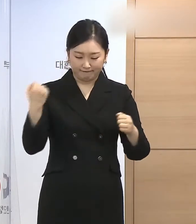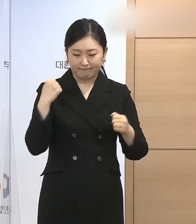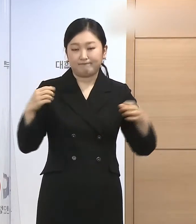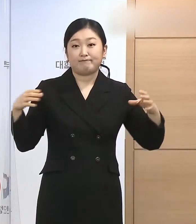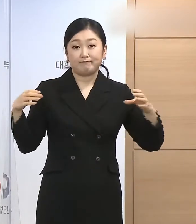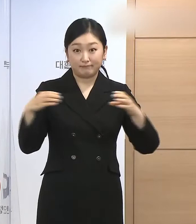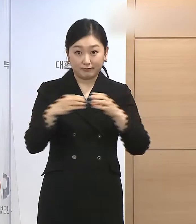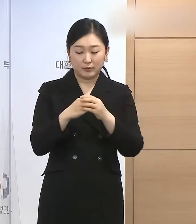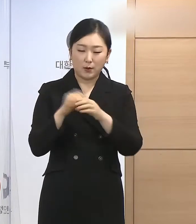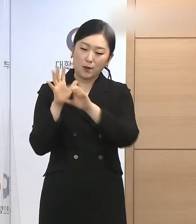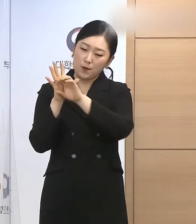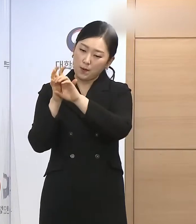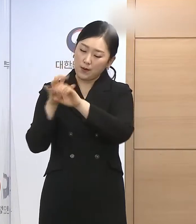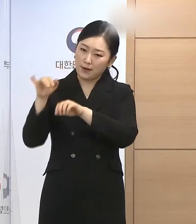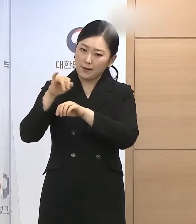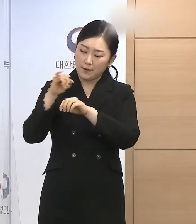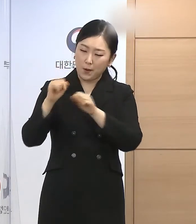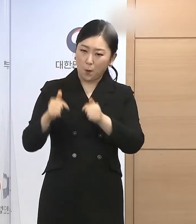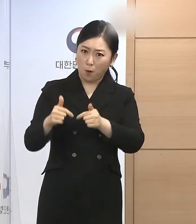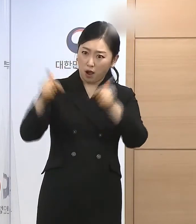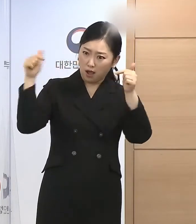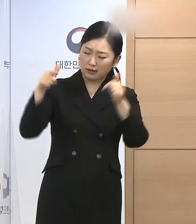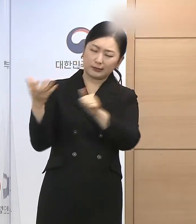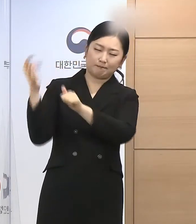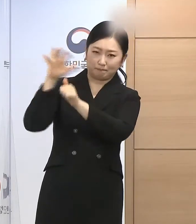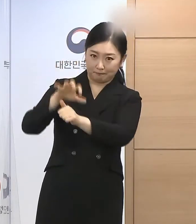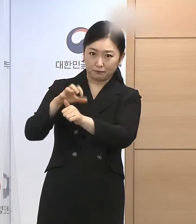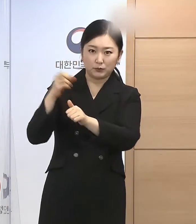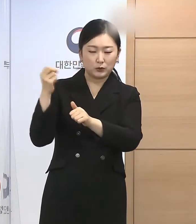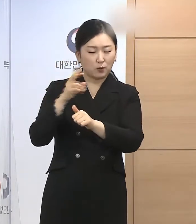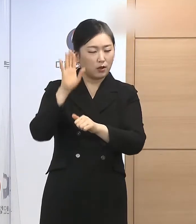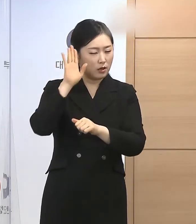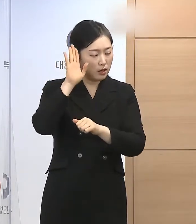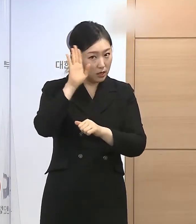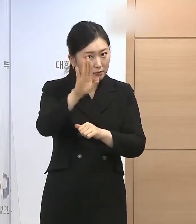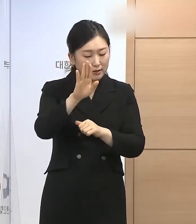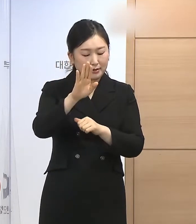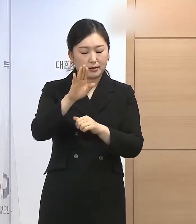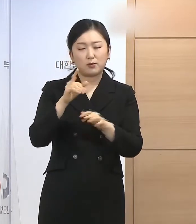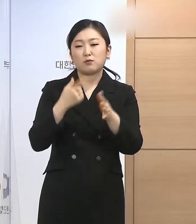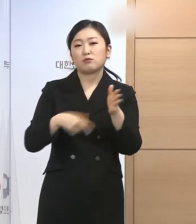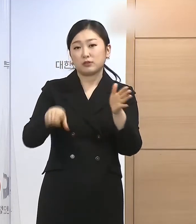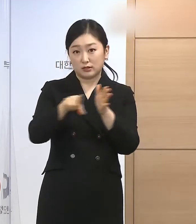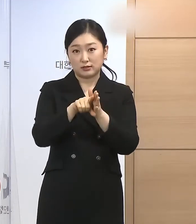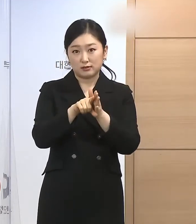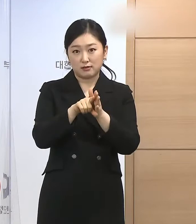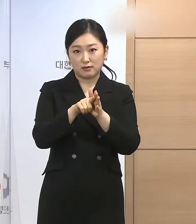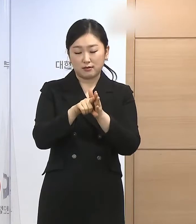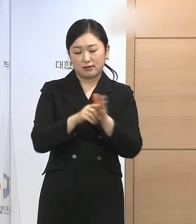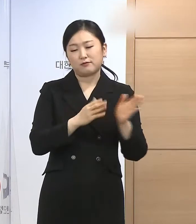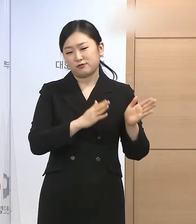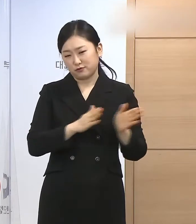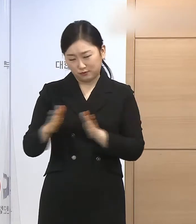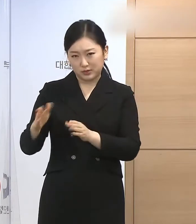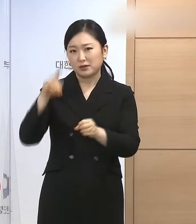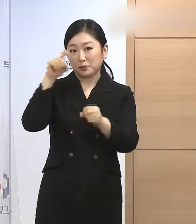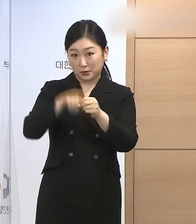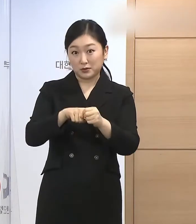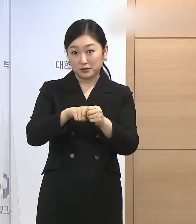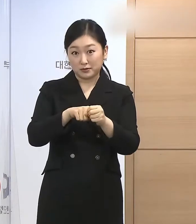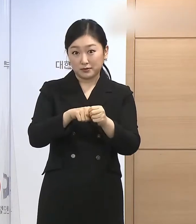그로 인한 범국가적 위기를 극복하고 미래를 향해 새로운 걸음을 내딛는 계기를 마련하기 위해